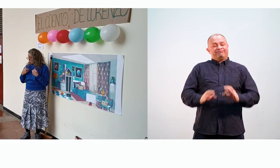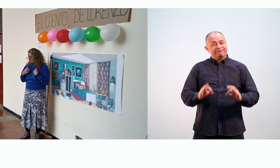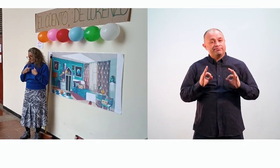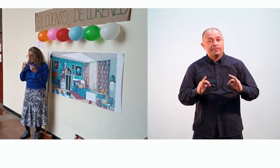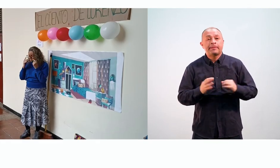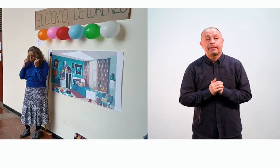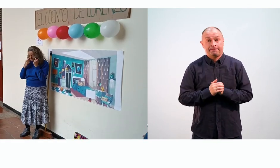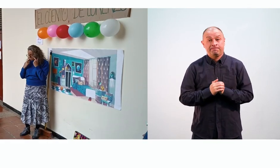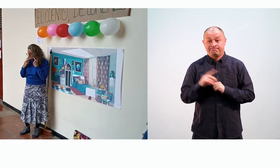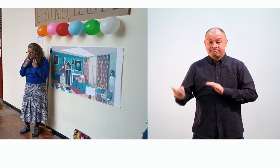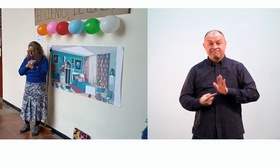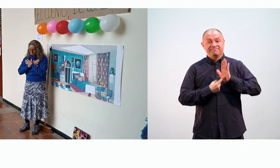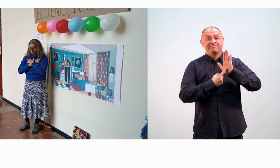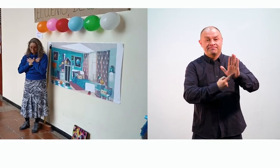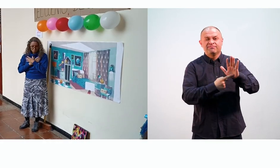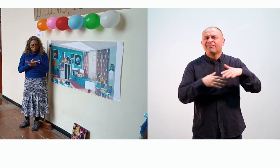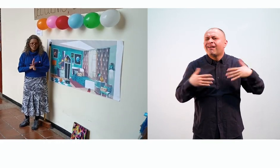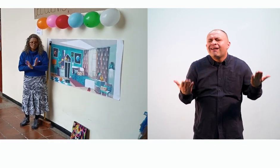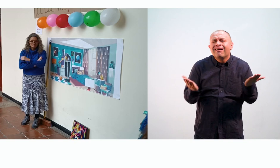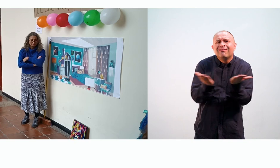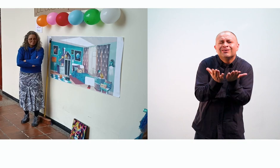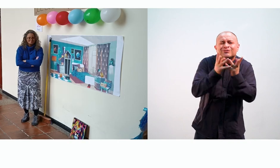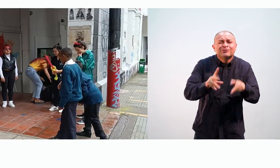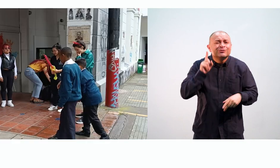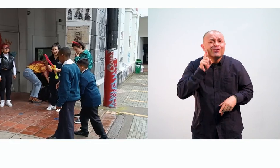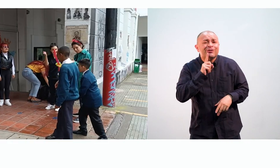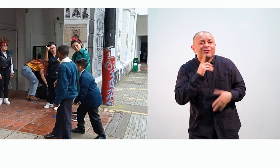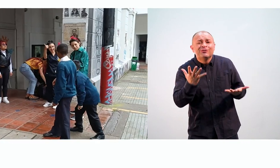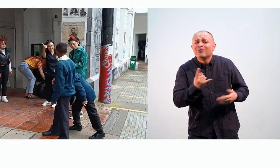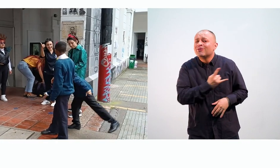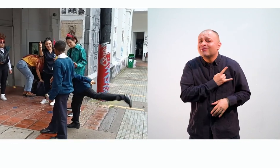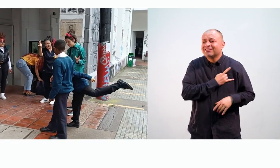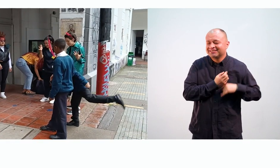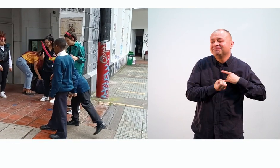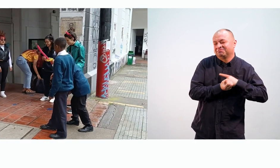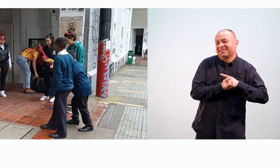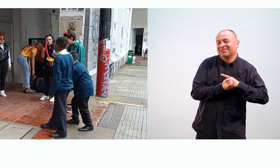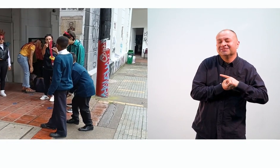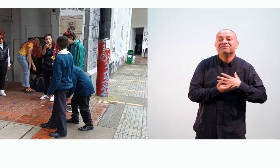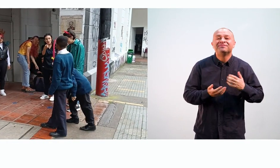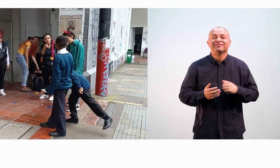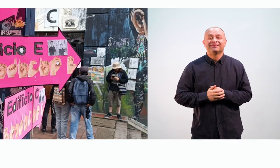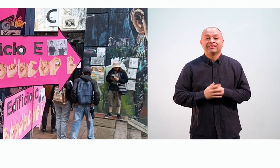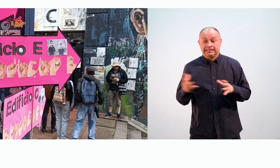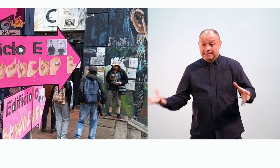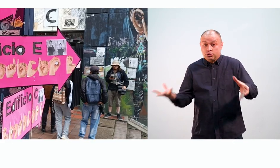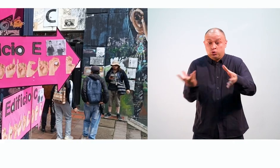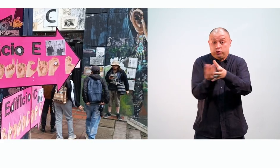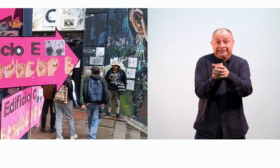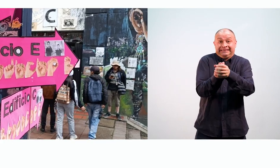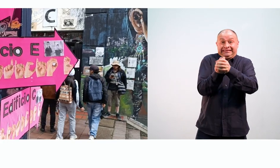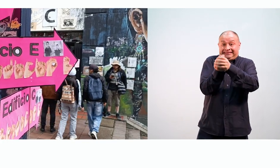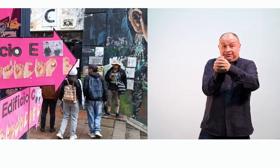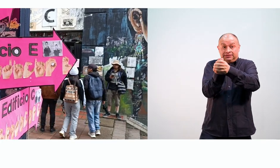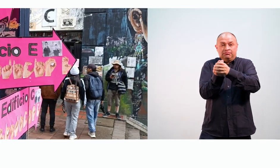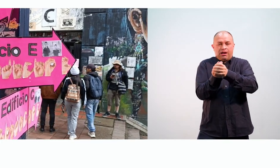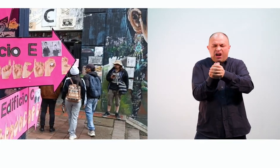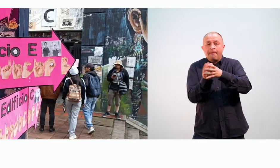integrales. Aquí vemos una muestra de cómo los estudiantes sordos de la Universidad Pedagógica se